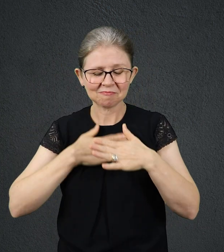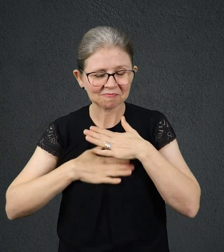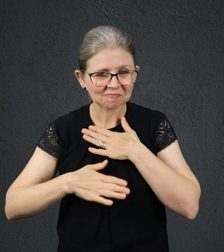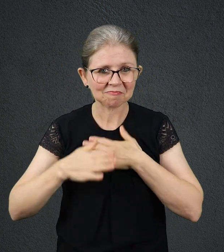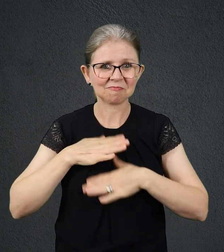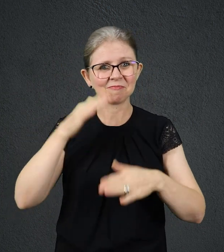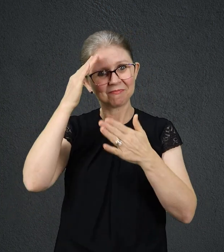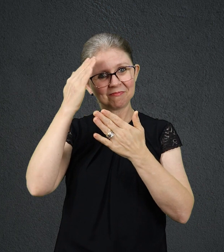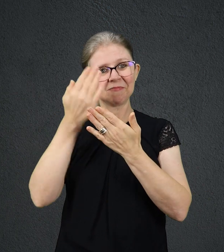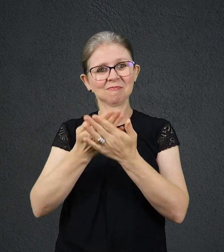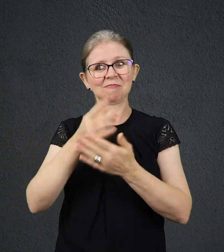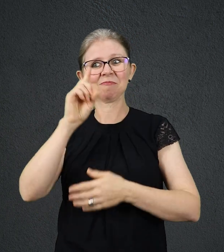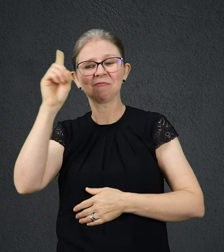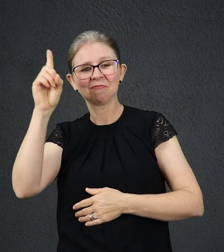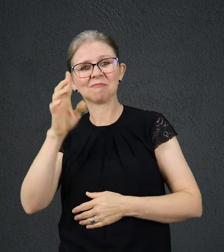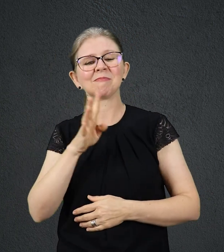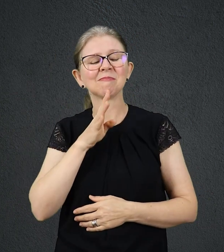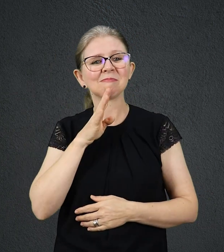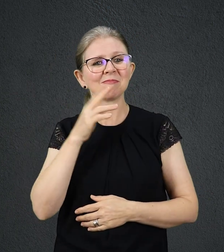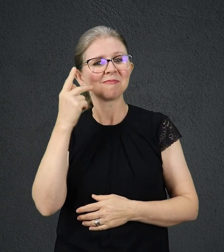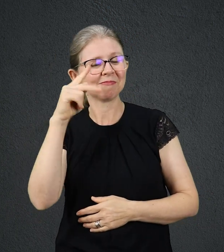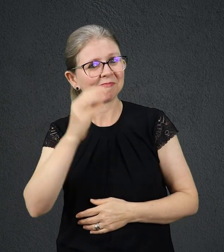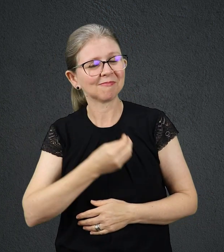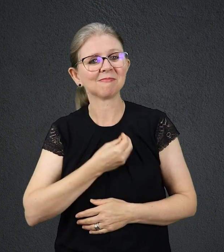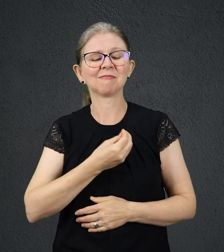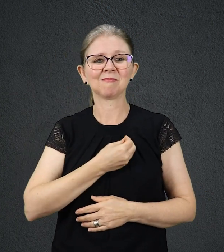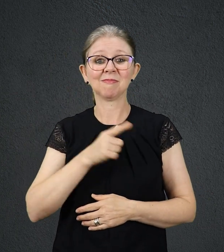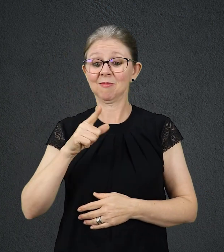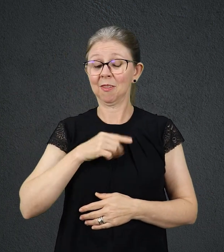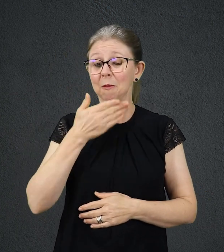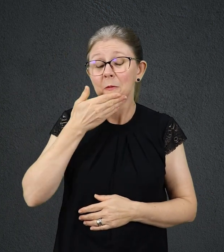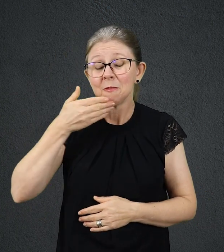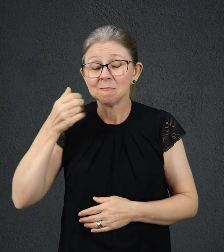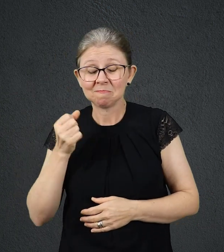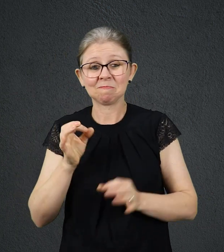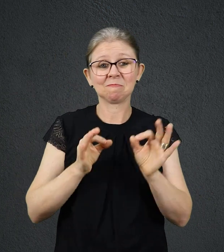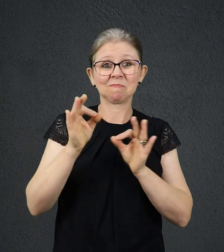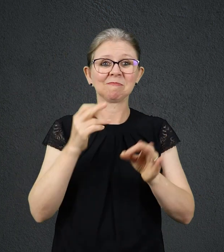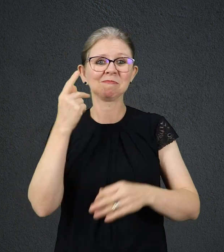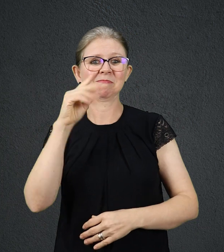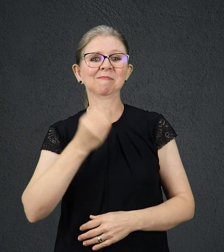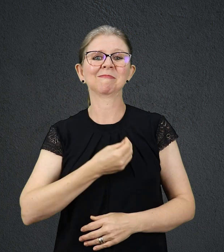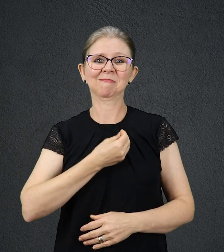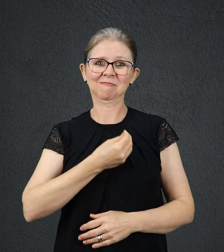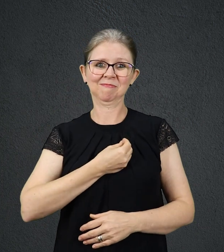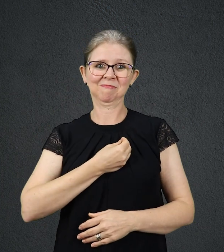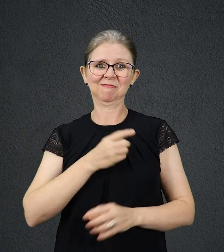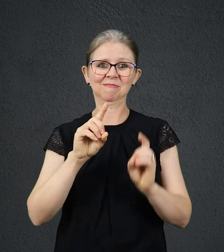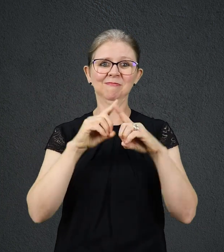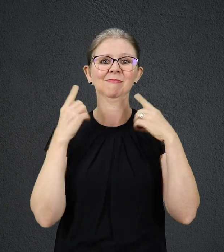Deus. Ele sabe tudo sobre você e tem os melhores planos para a sua vida. Você ouviu